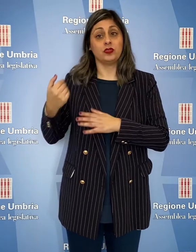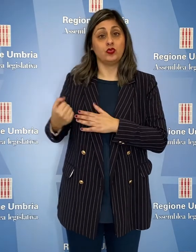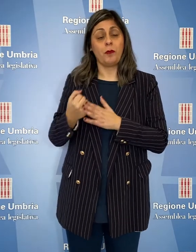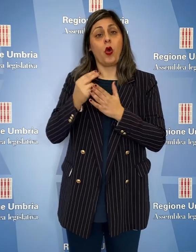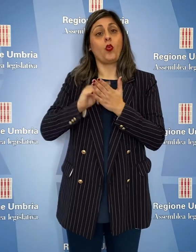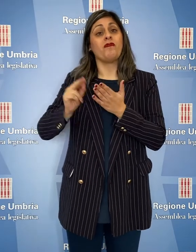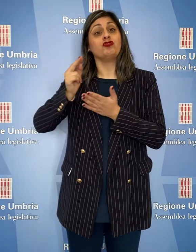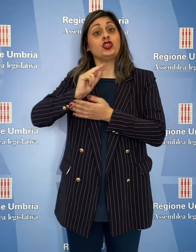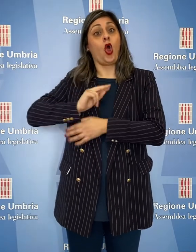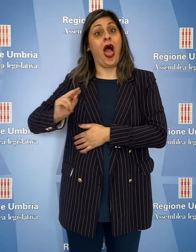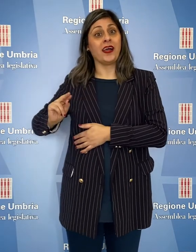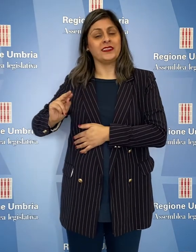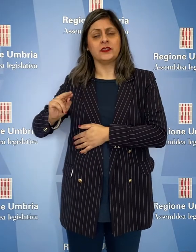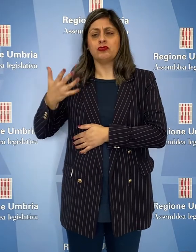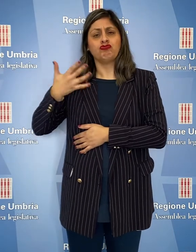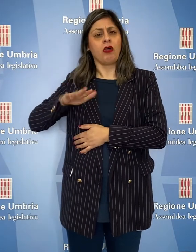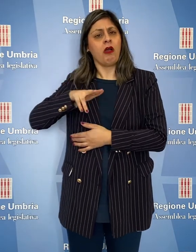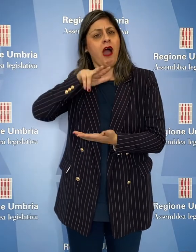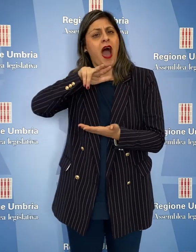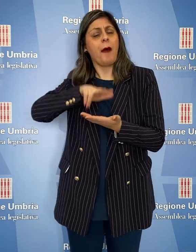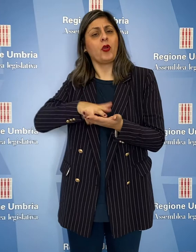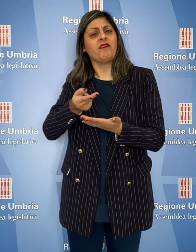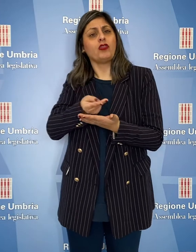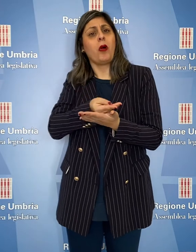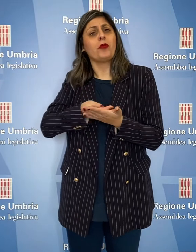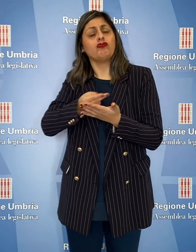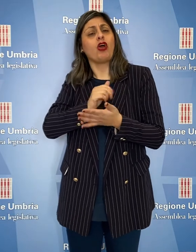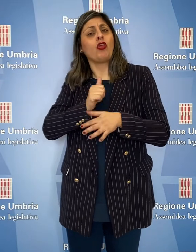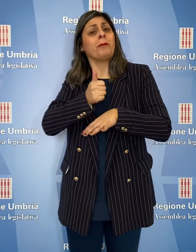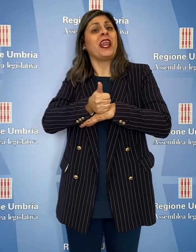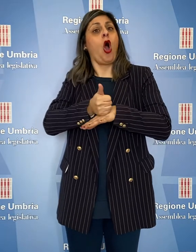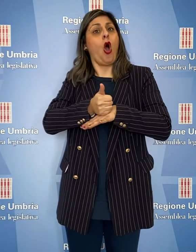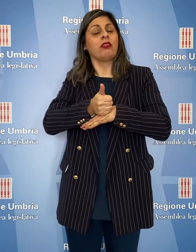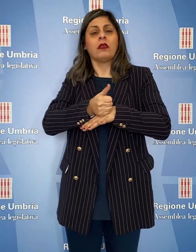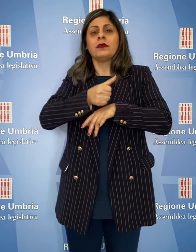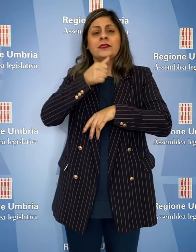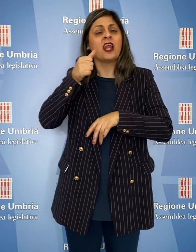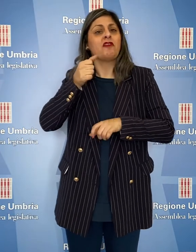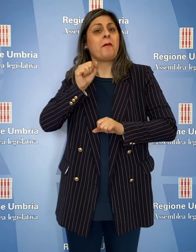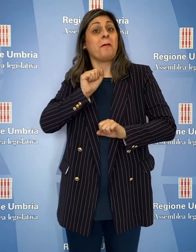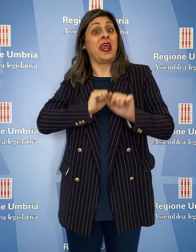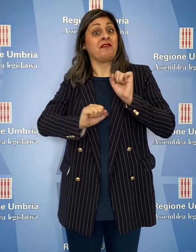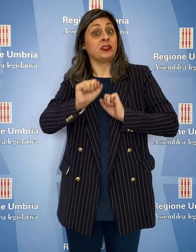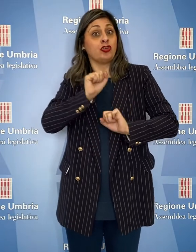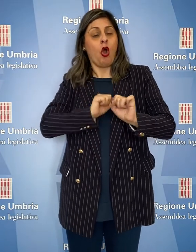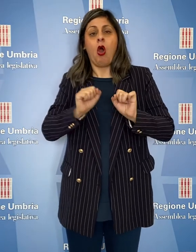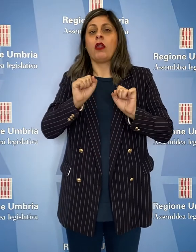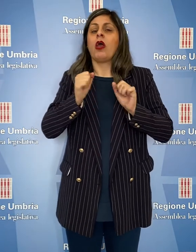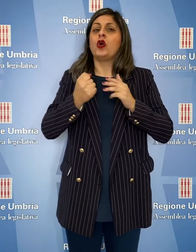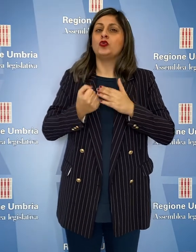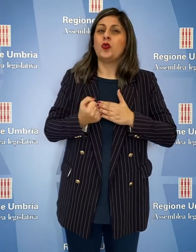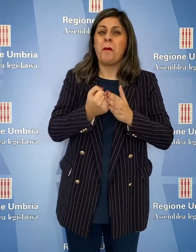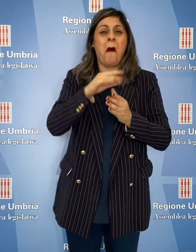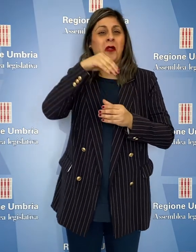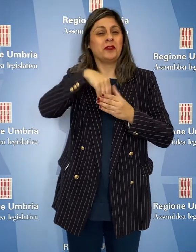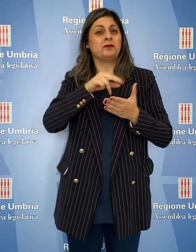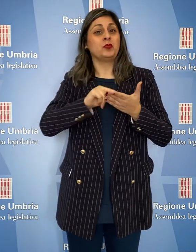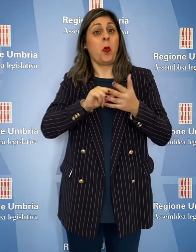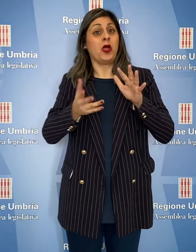supporto dell'ufficio scolastico ha approvato un progetto pilota per la prevenzione e il supporto